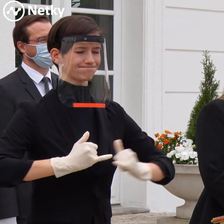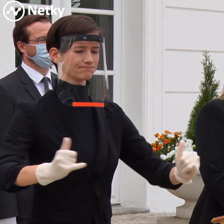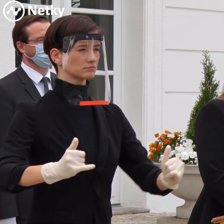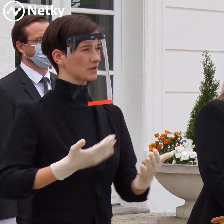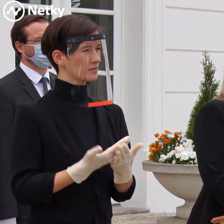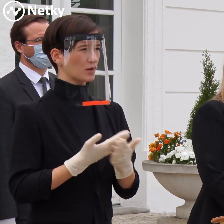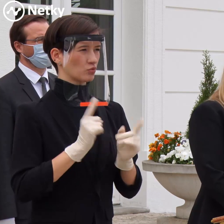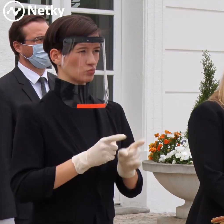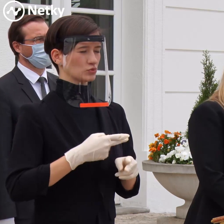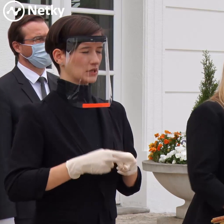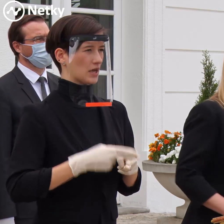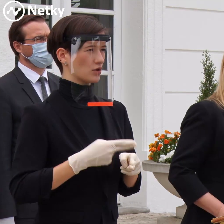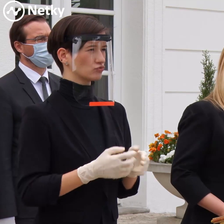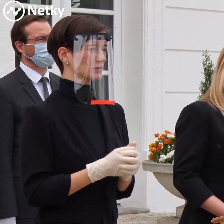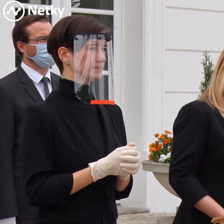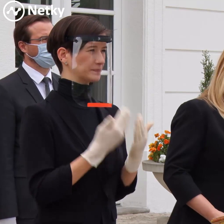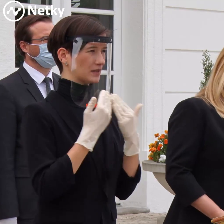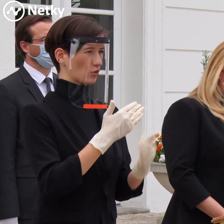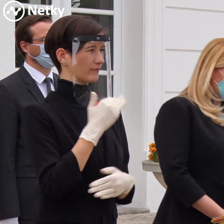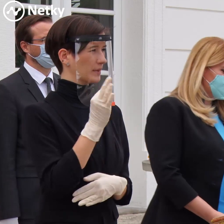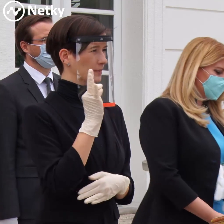riešiť tieto dve oblasti. Ďakujem veľmi pekne.